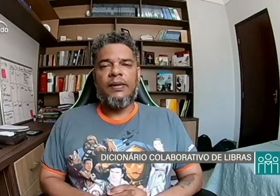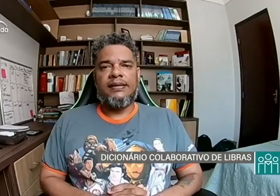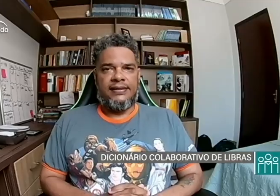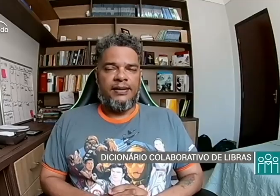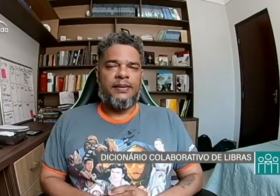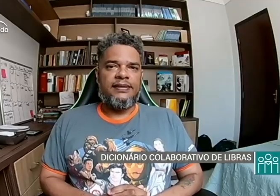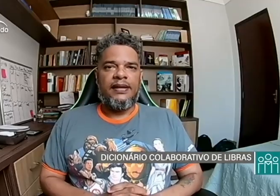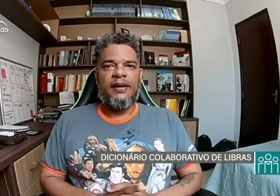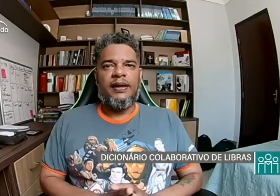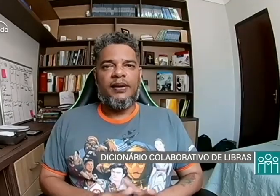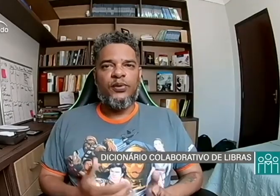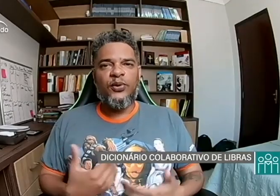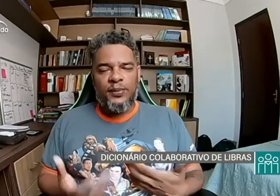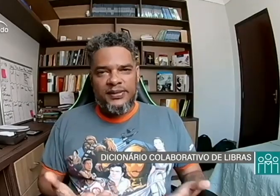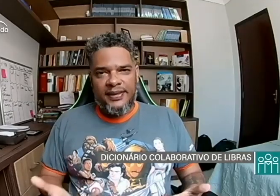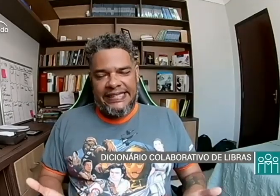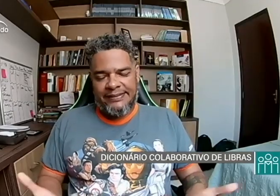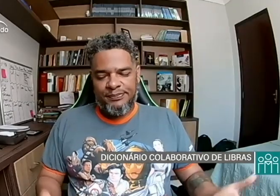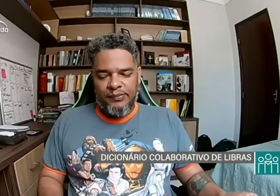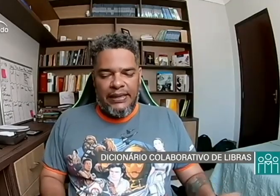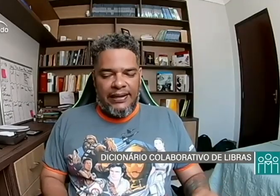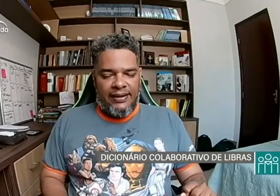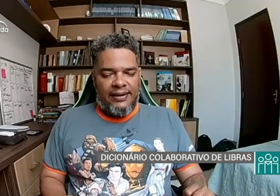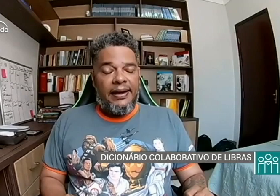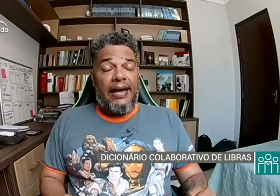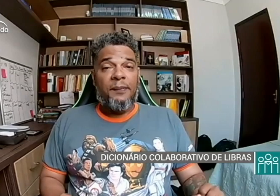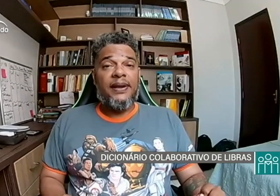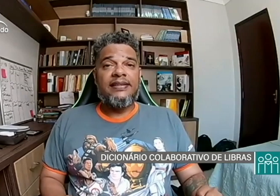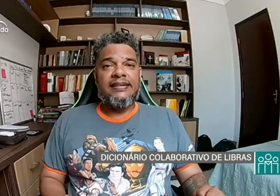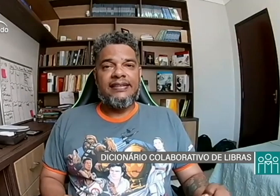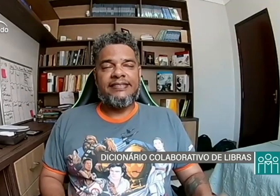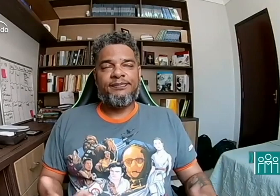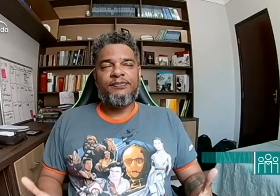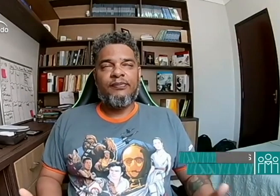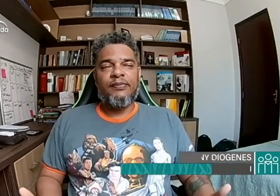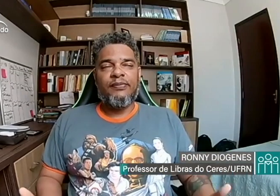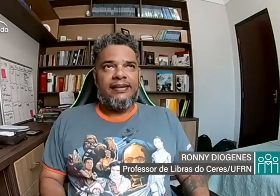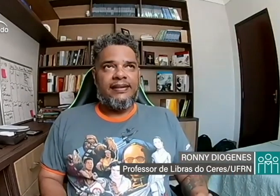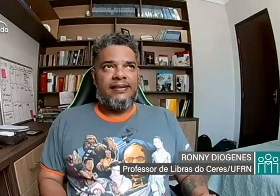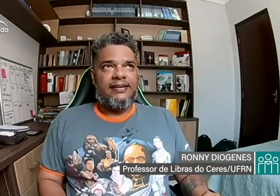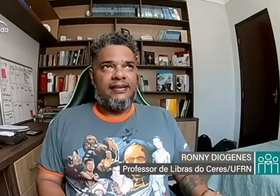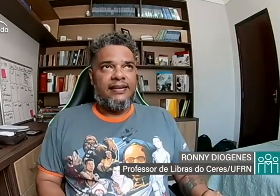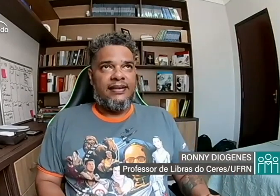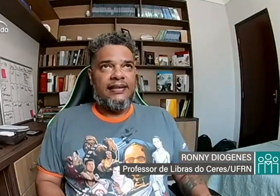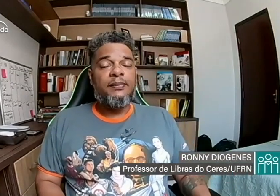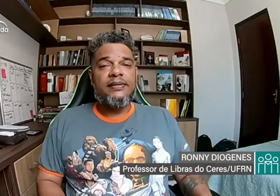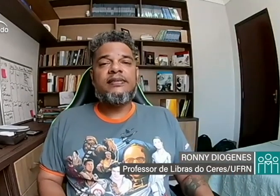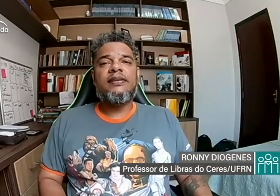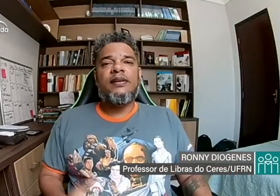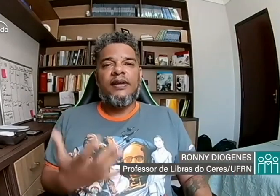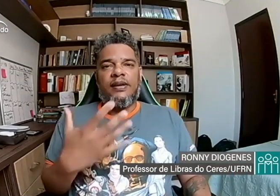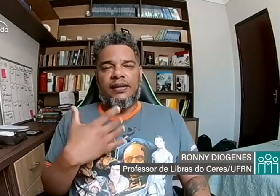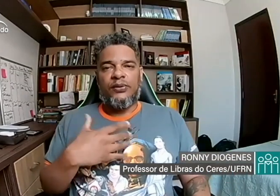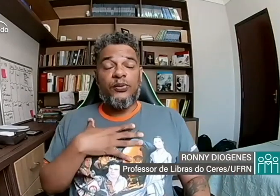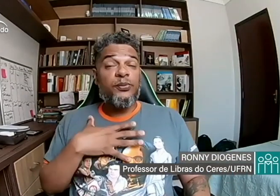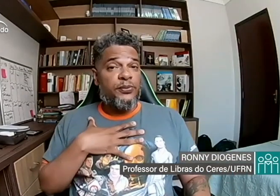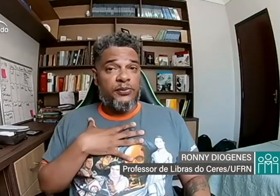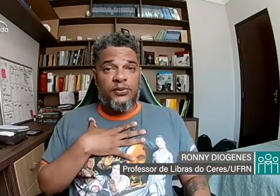Exatamente, né? Quando eu comecei a aprender Libras, todas